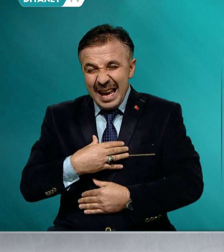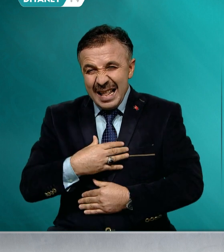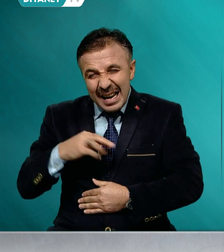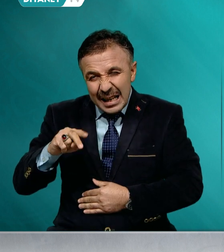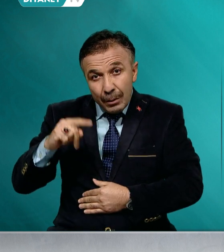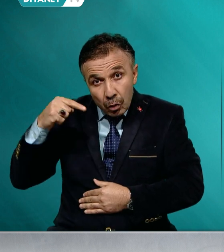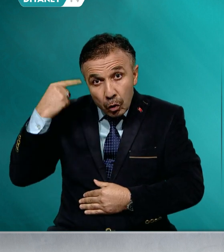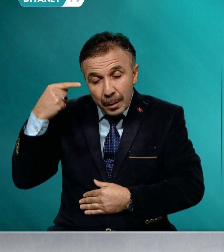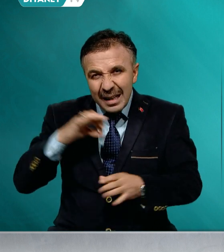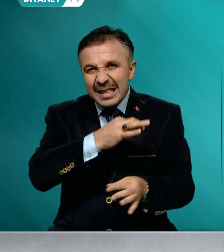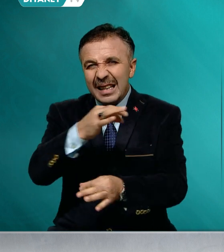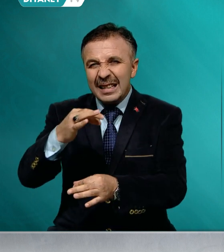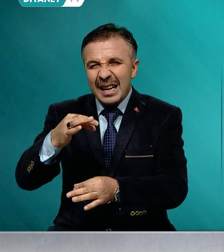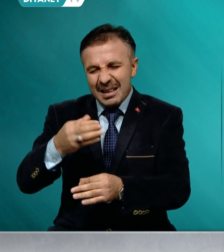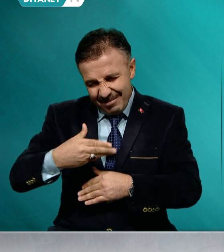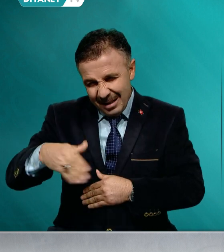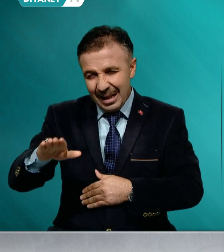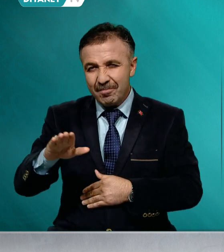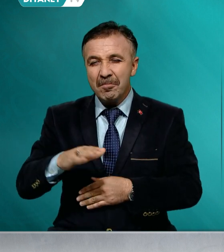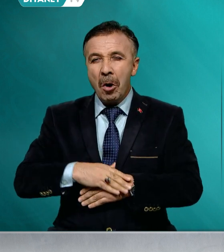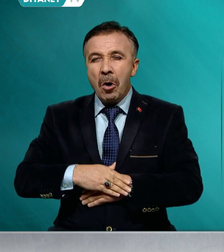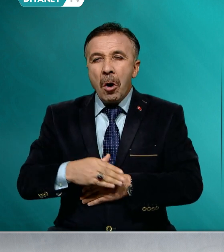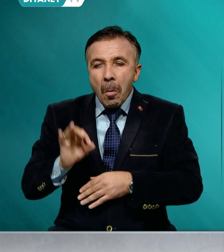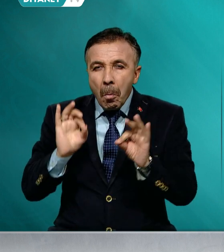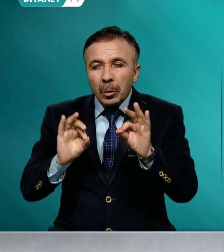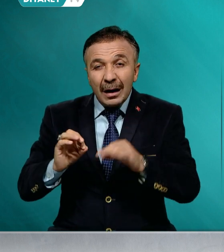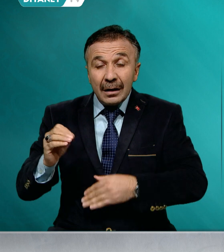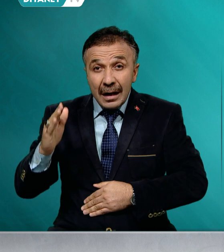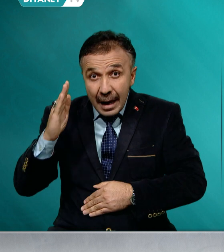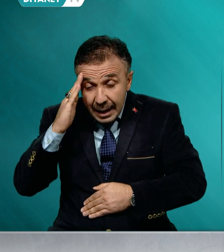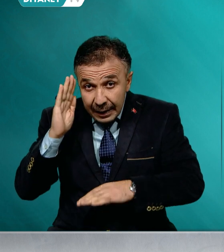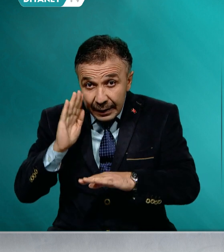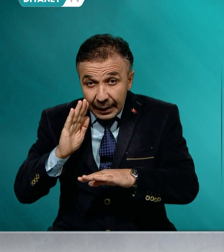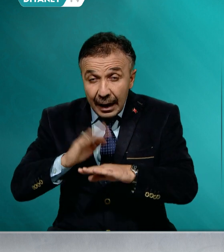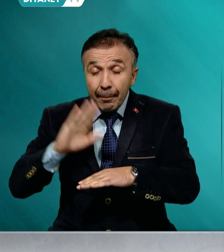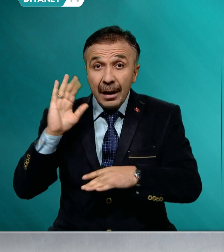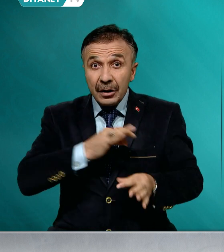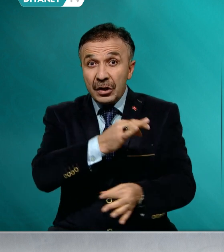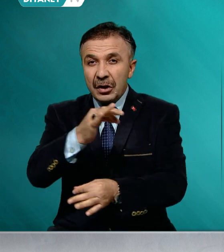mutlak itaat göstermeyenleri ötekileştirir, hatta tekfir eder.